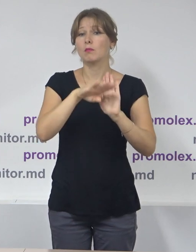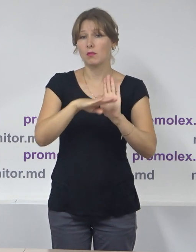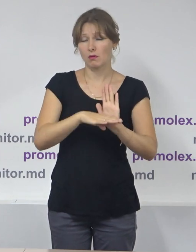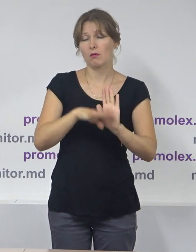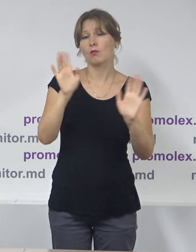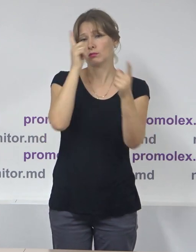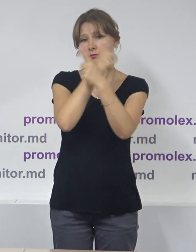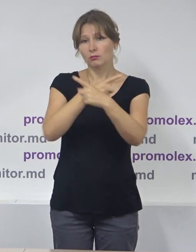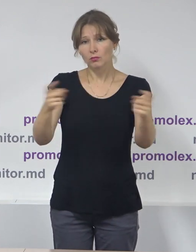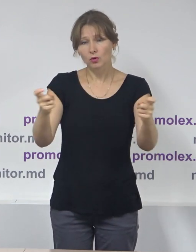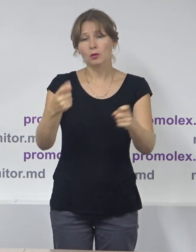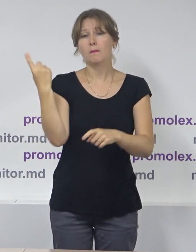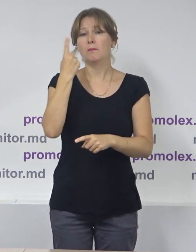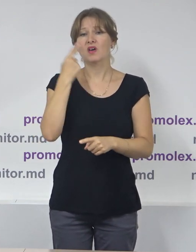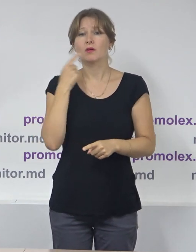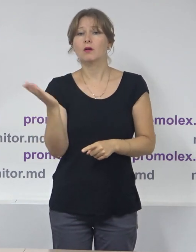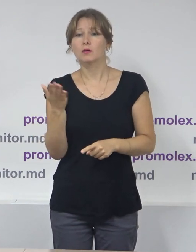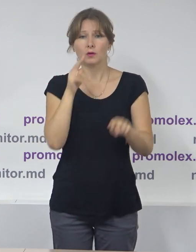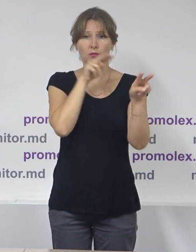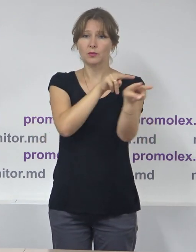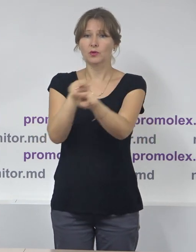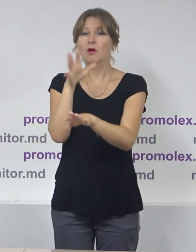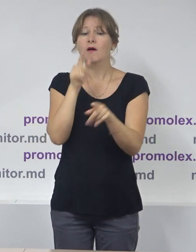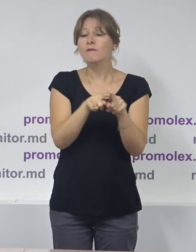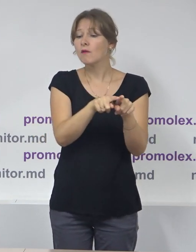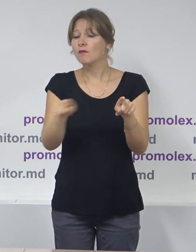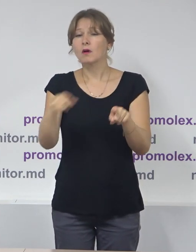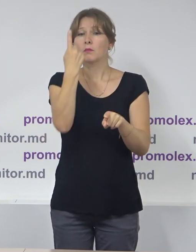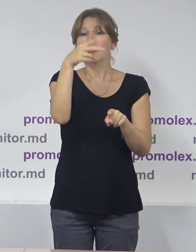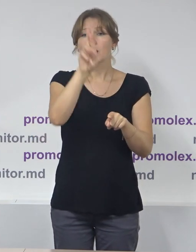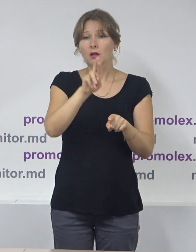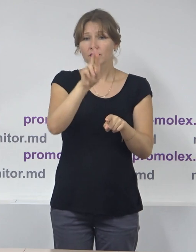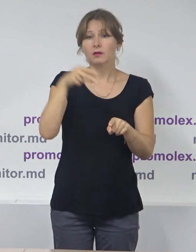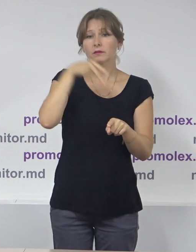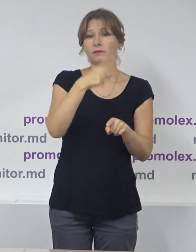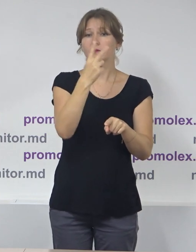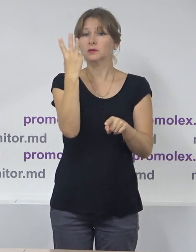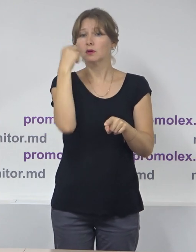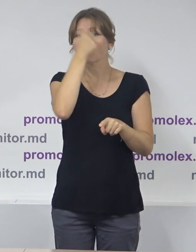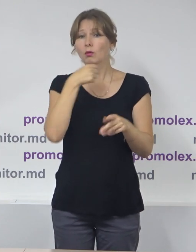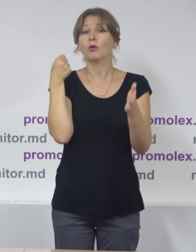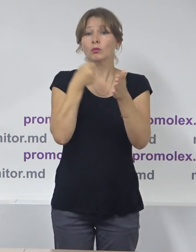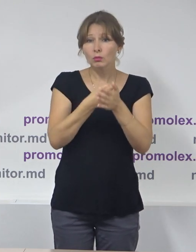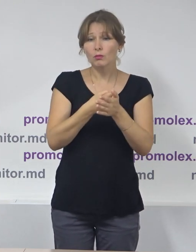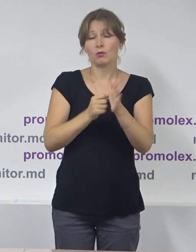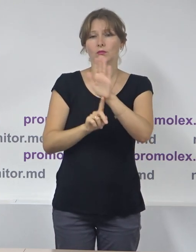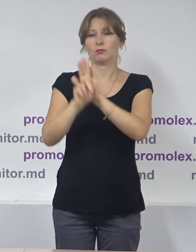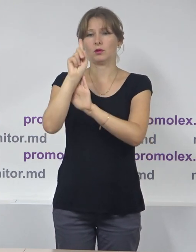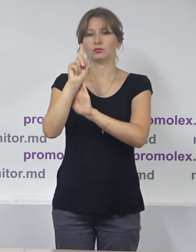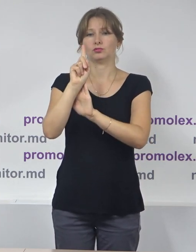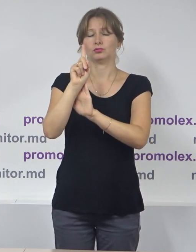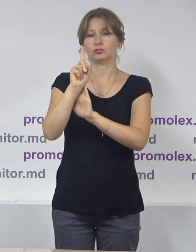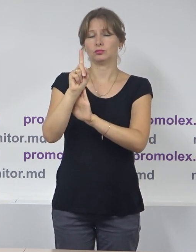prezenta în continuare primul raport de monitorizare ce cuprinde perioada 1 ianuarie 2023 și până la startul procedurilor de